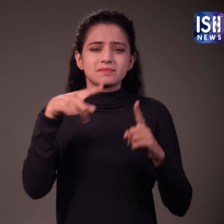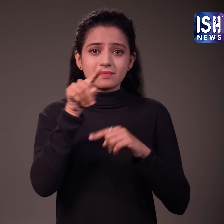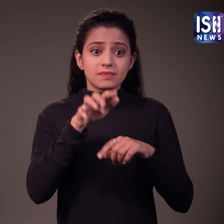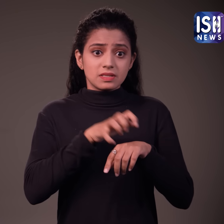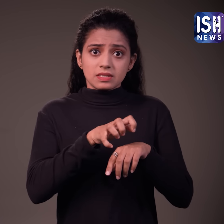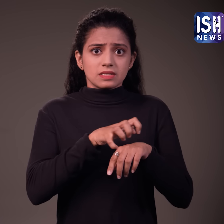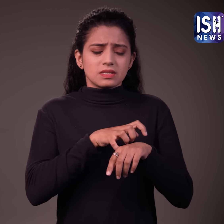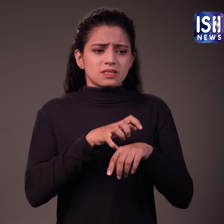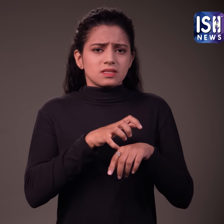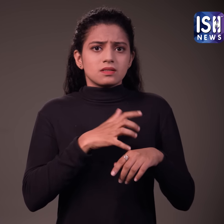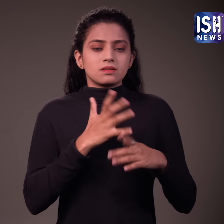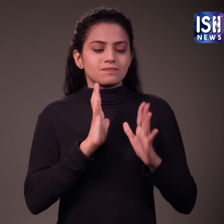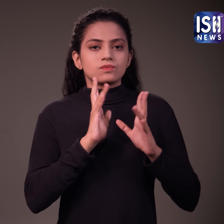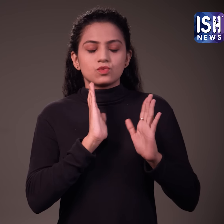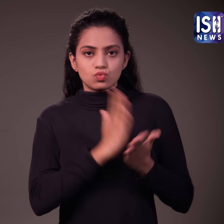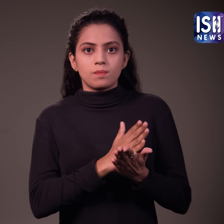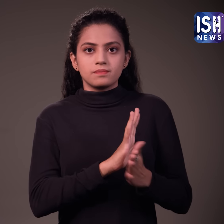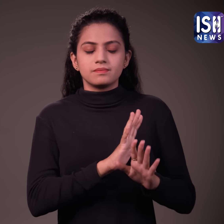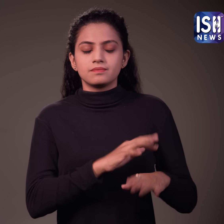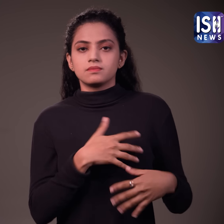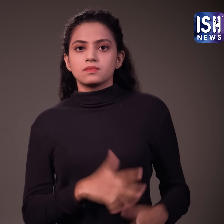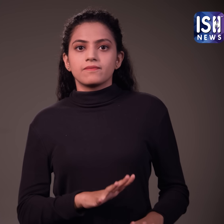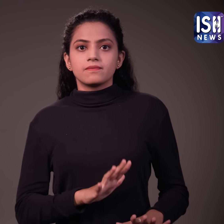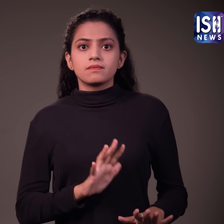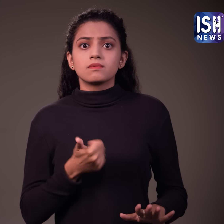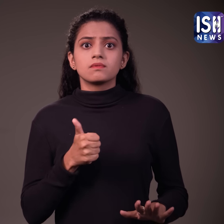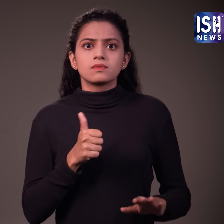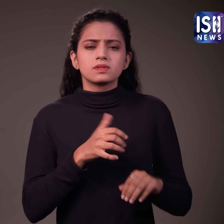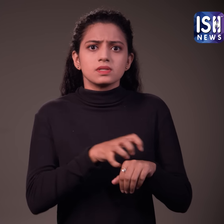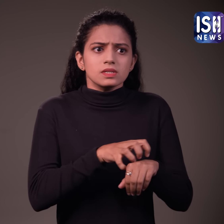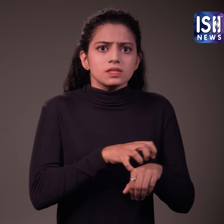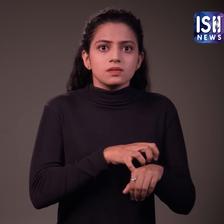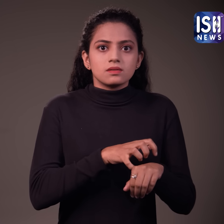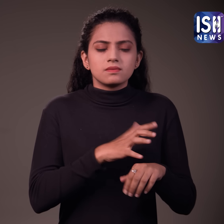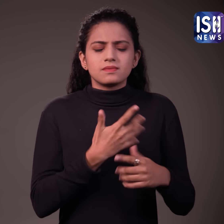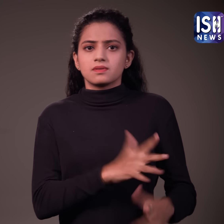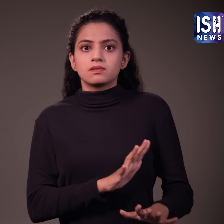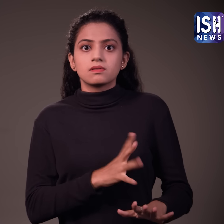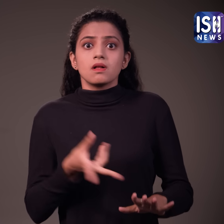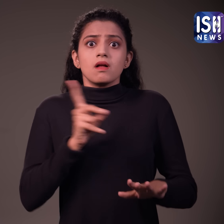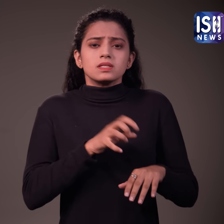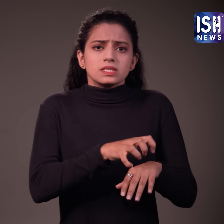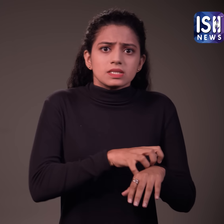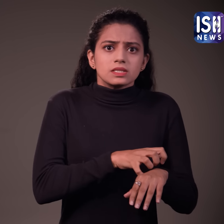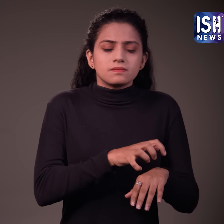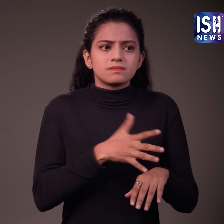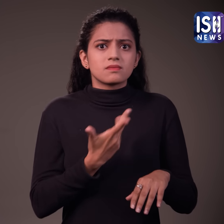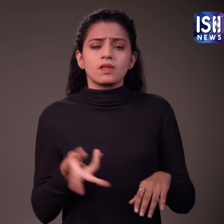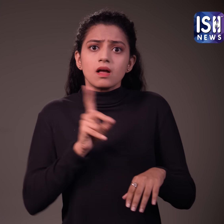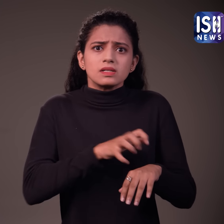ये बहुत परेशान करने वाला होता है क्योंकि राशिस में बहुत खुजली हो सकती है और रुखने में काफी समय लग